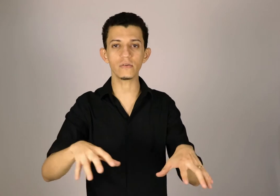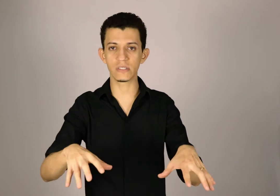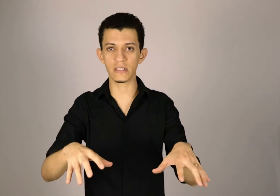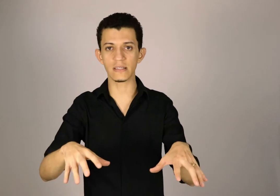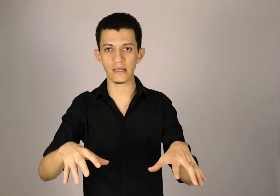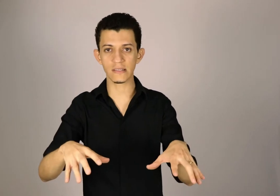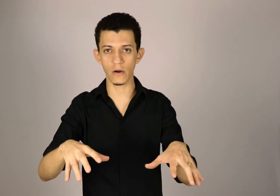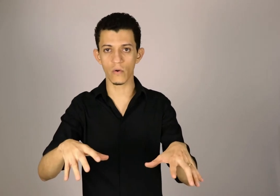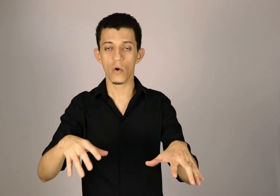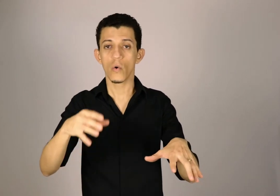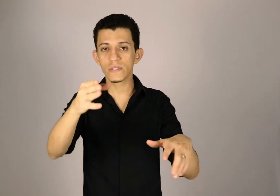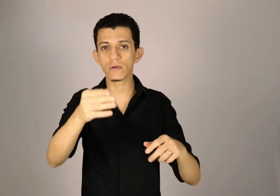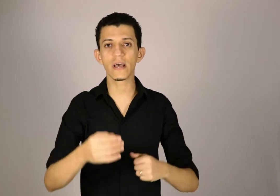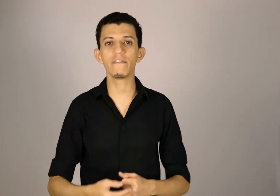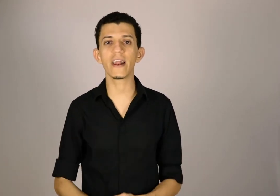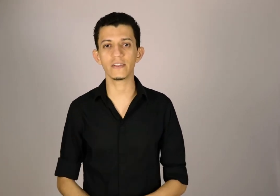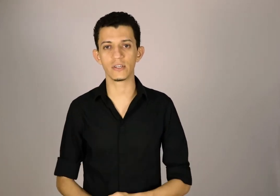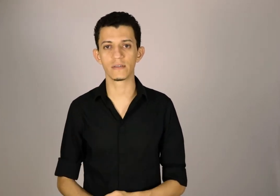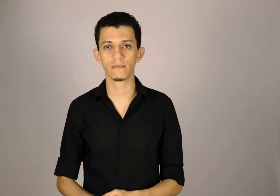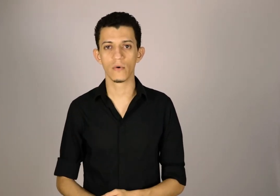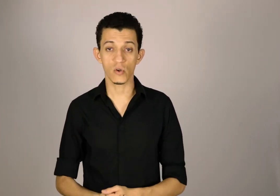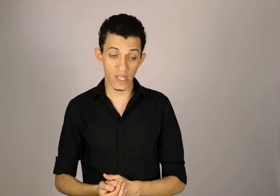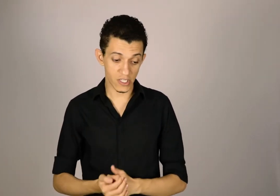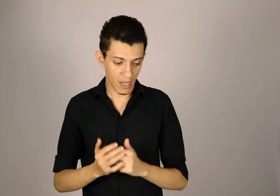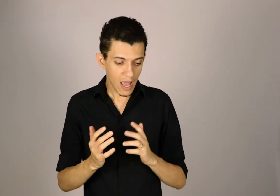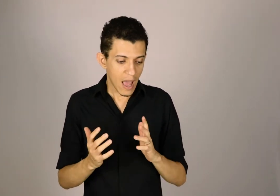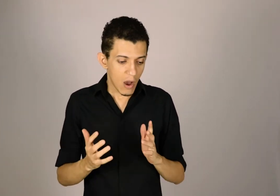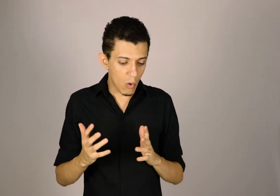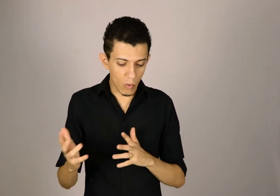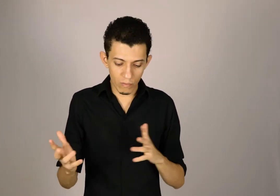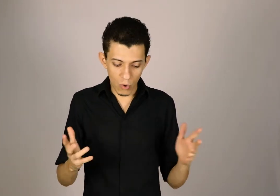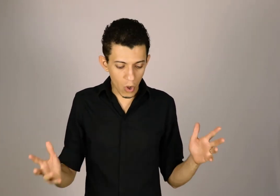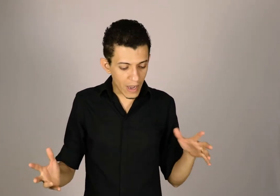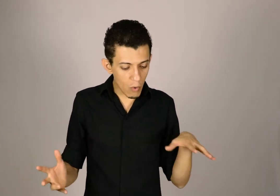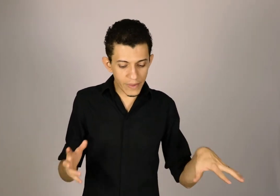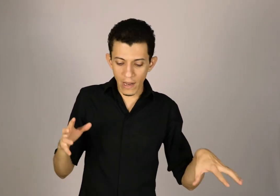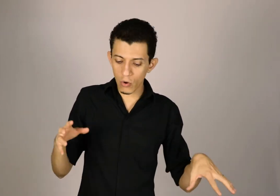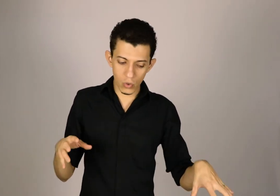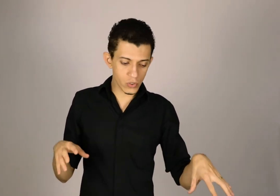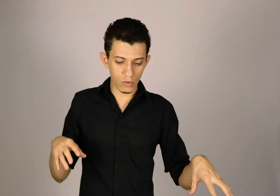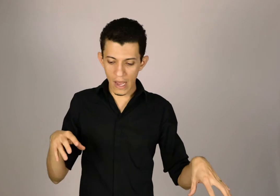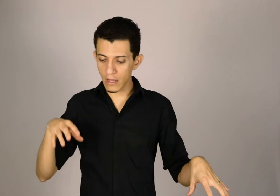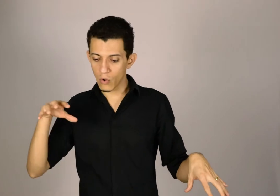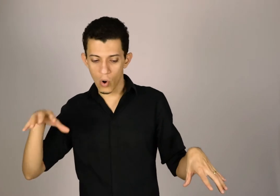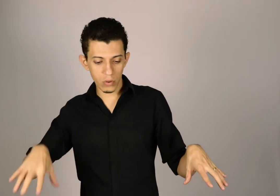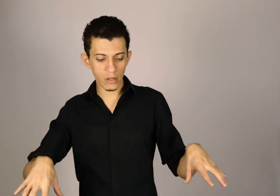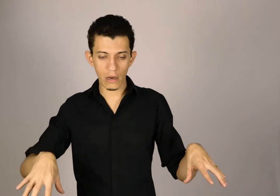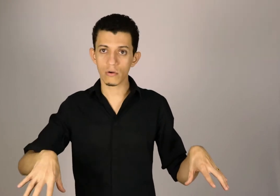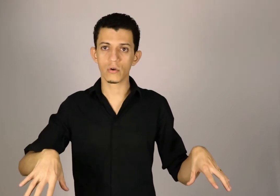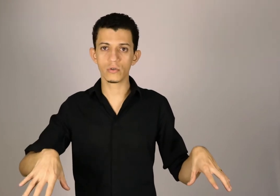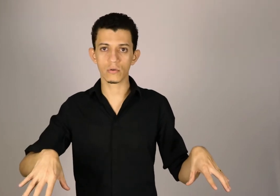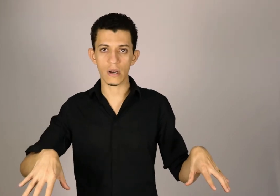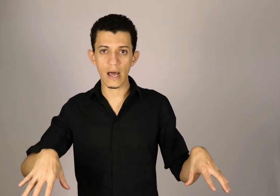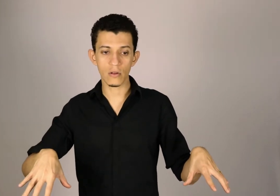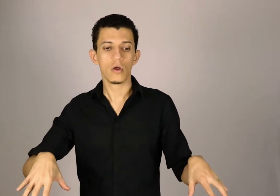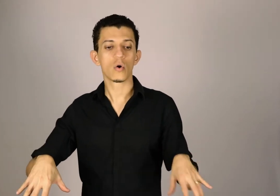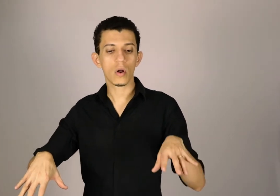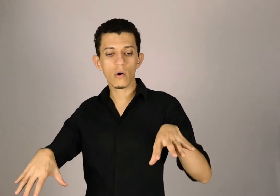de sinalização os seus referentes. Ou seja, colocar um interlocutor de um lado, outro interlocutor de outro lado, colocar um